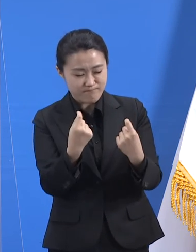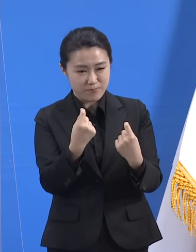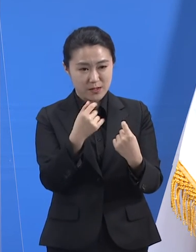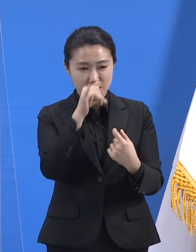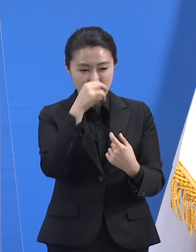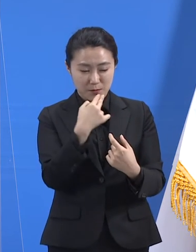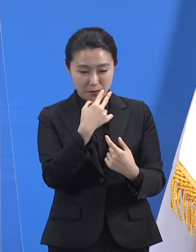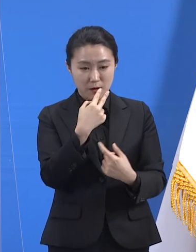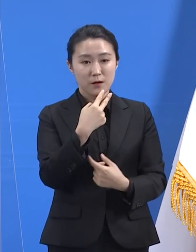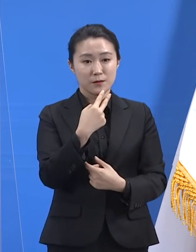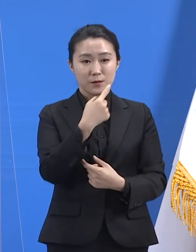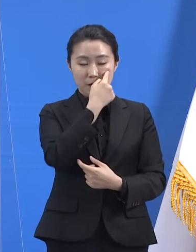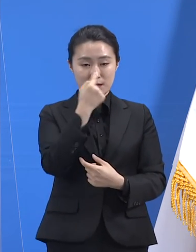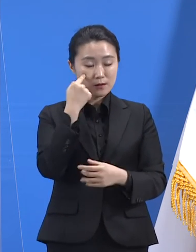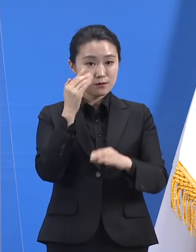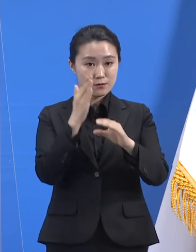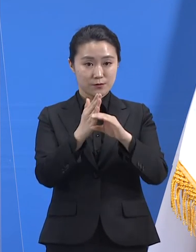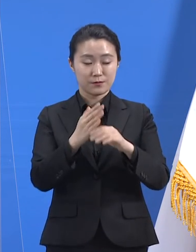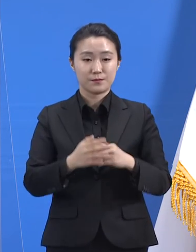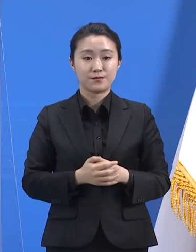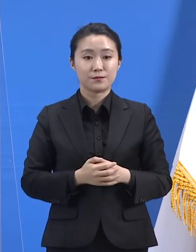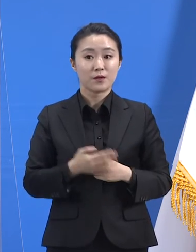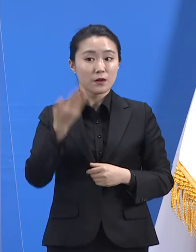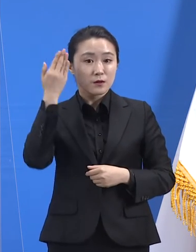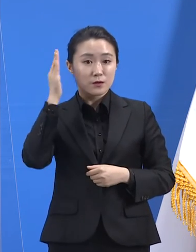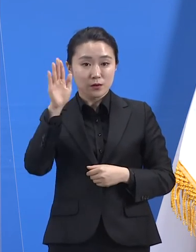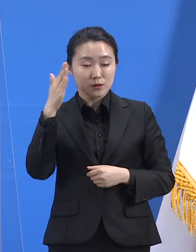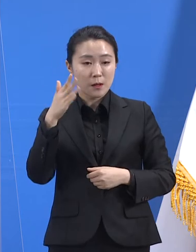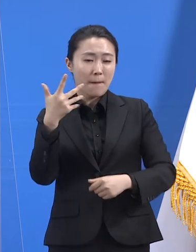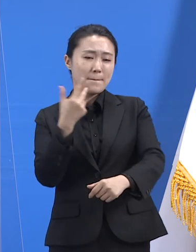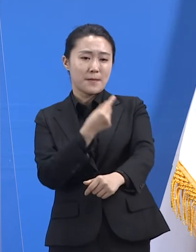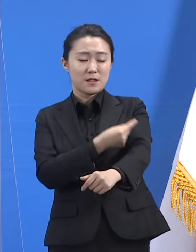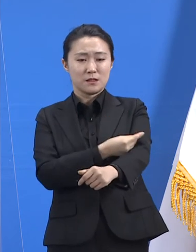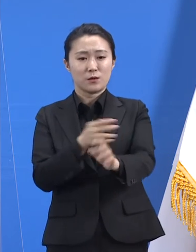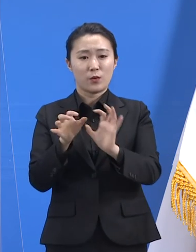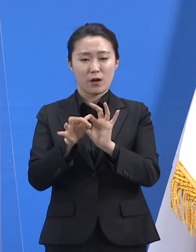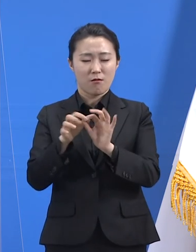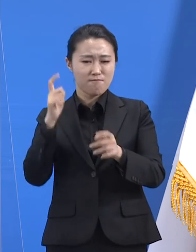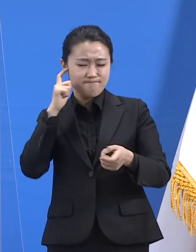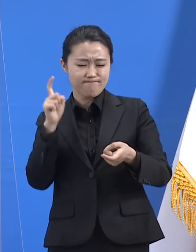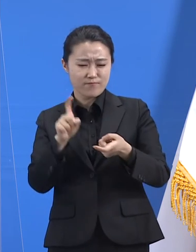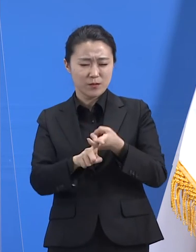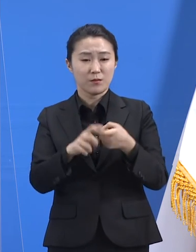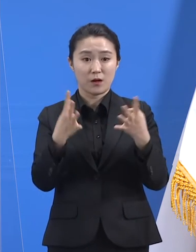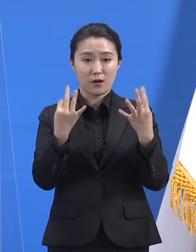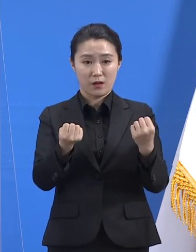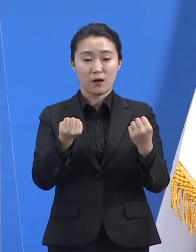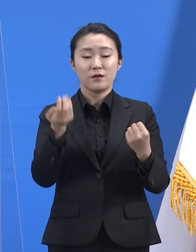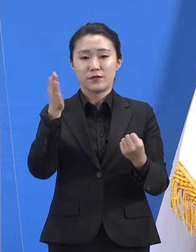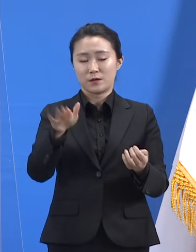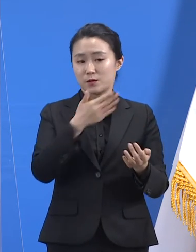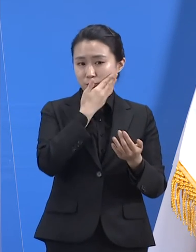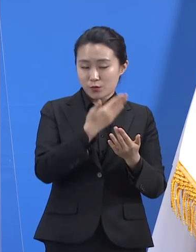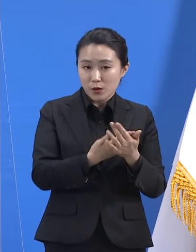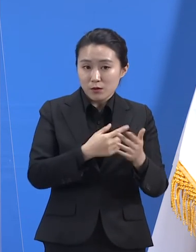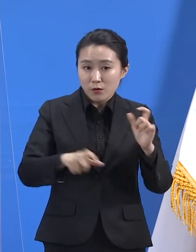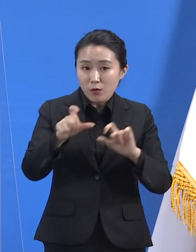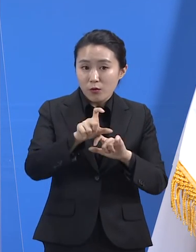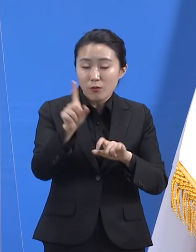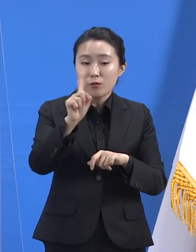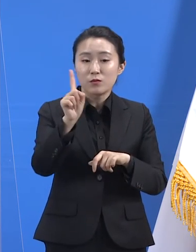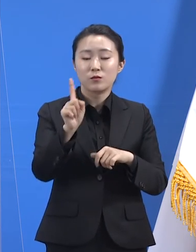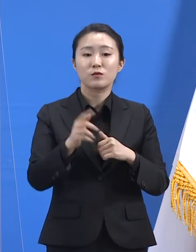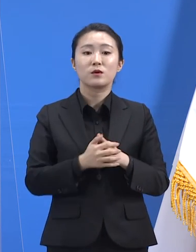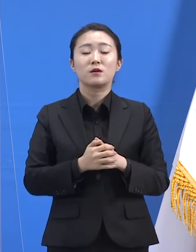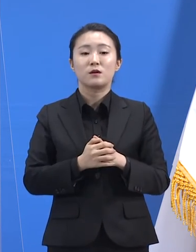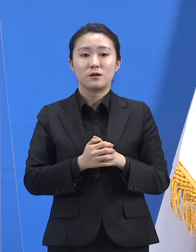최근 백신 확보에 대한 논의로 사회에 관심이 쏠리고 있지만 사실 그보다 중요한 일은 확보한 백신을 최대한 잘